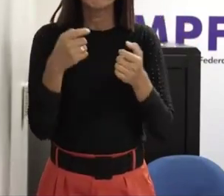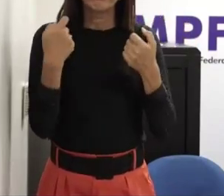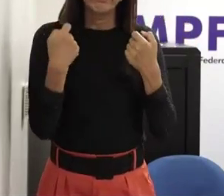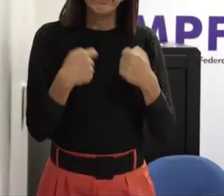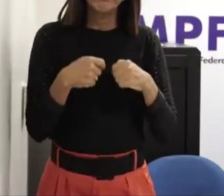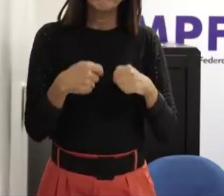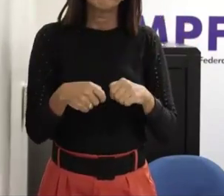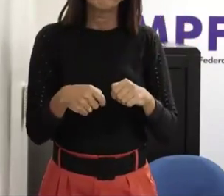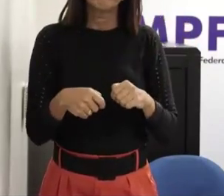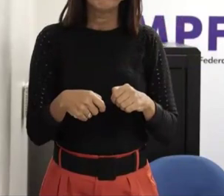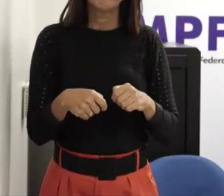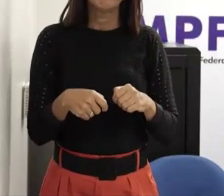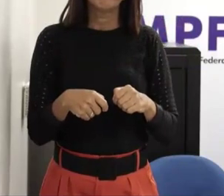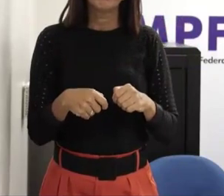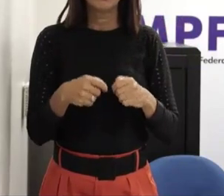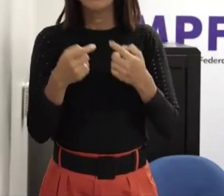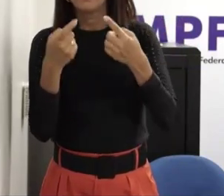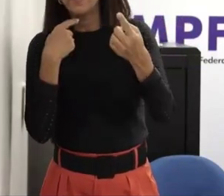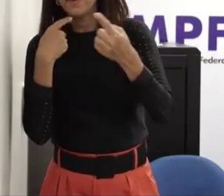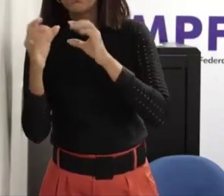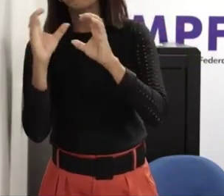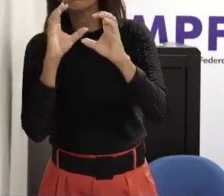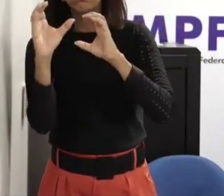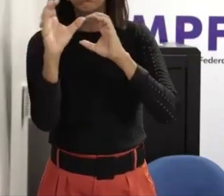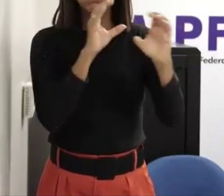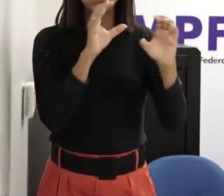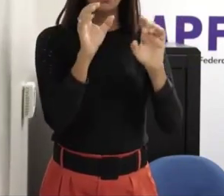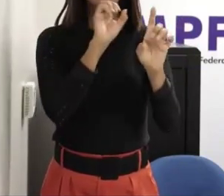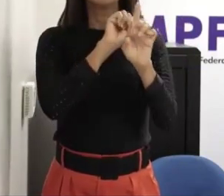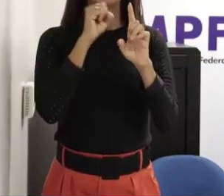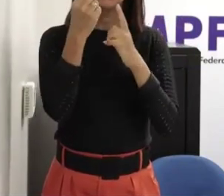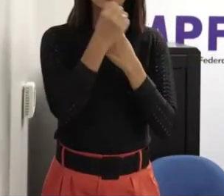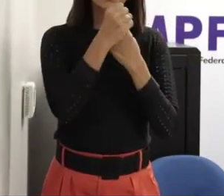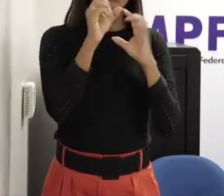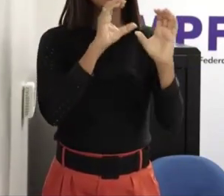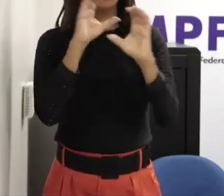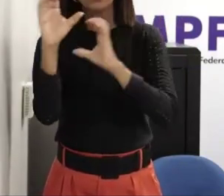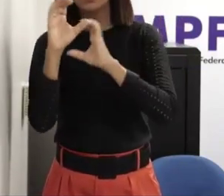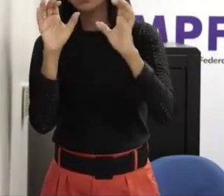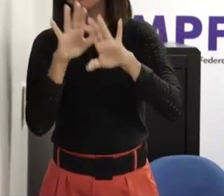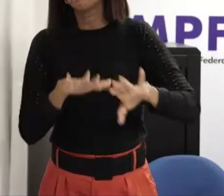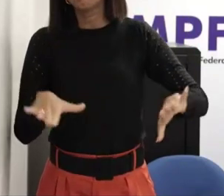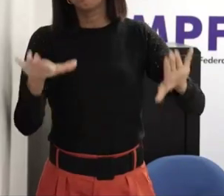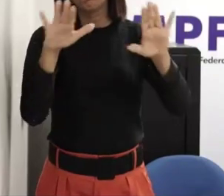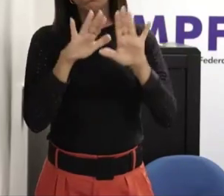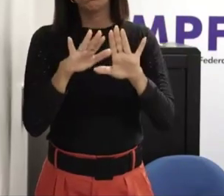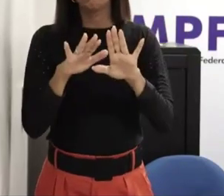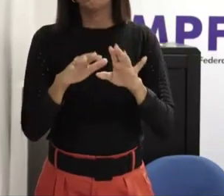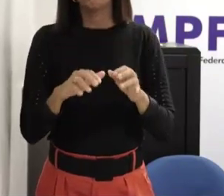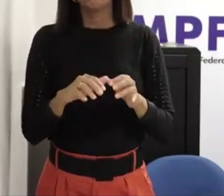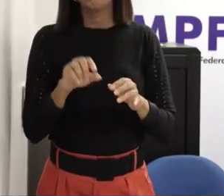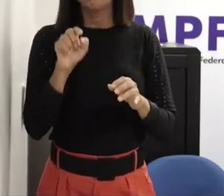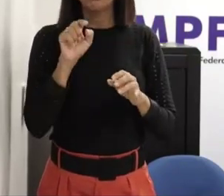traz para a reflexão falarmos mais enquanto comunidade abertamente para que a escola também seja